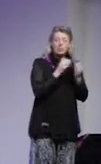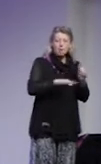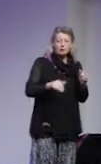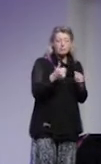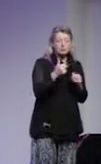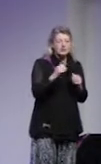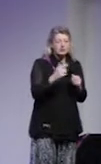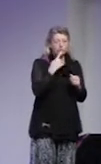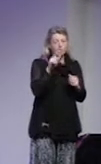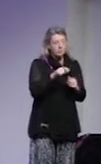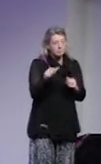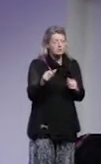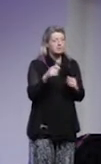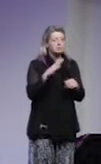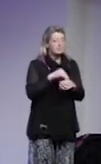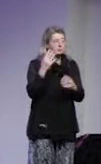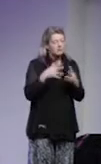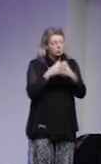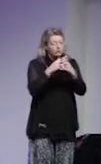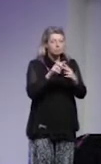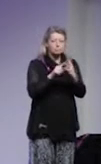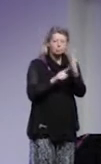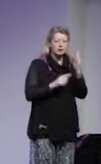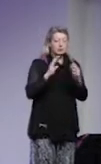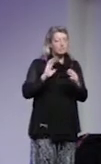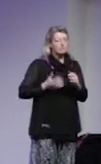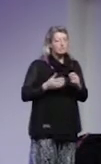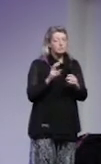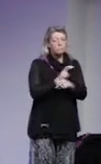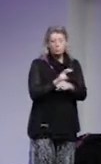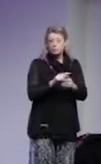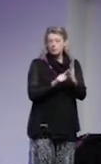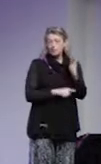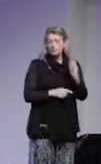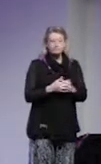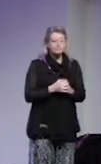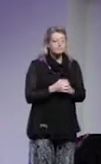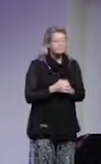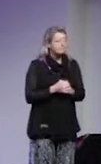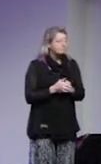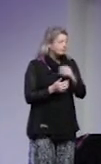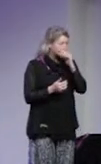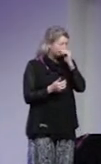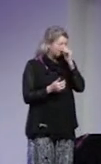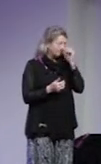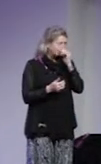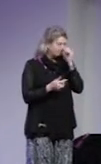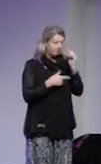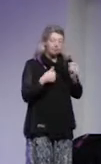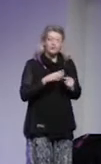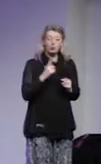Bris, Rädda korset, Svenska kyrkan, muslimska organisationer, kvinnojourer och så vidare. Och vi har ett